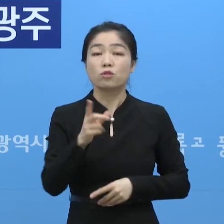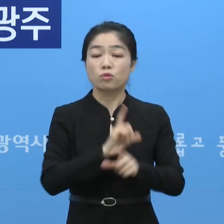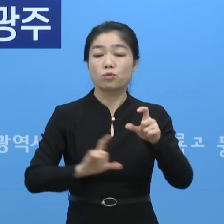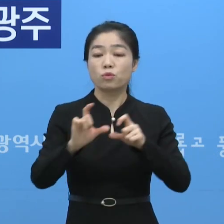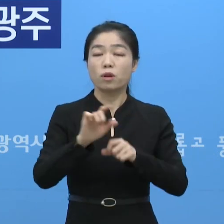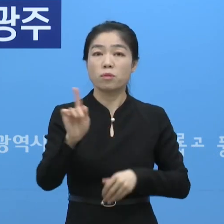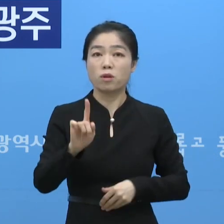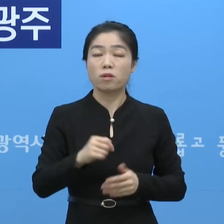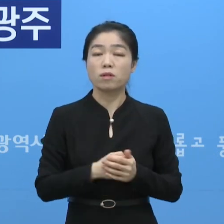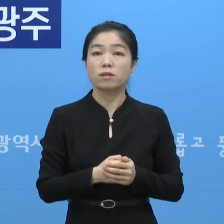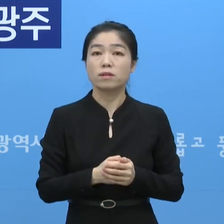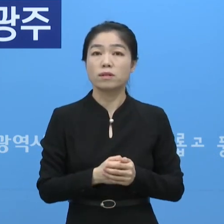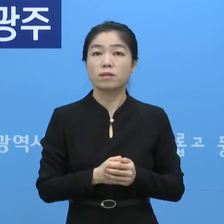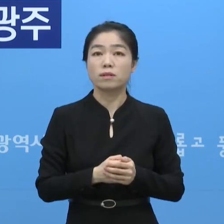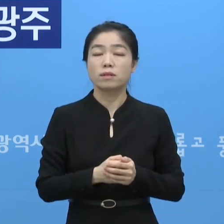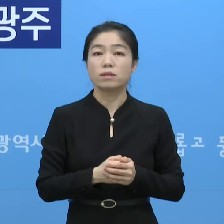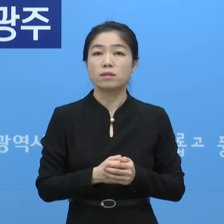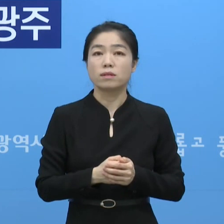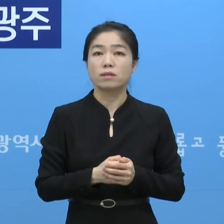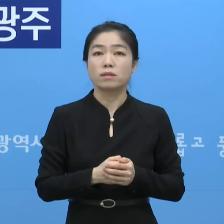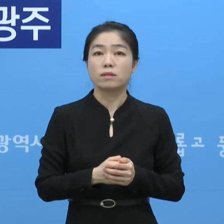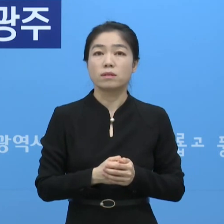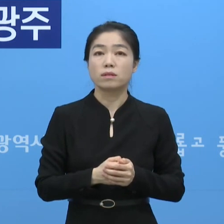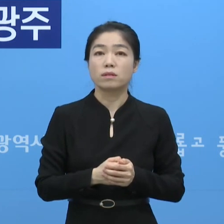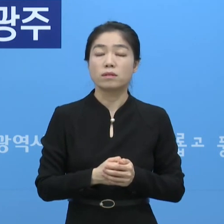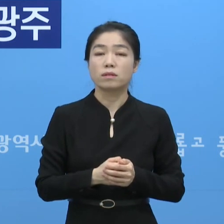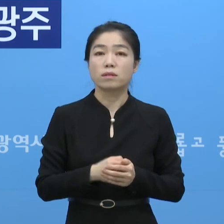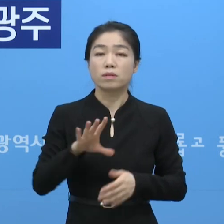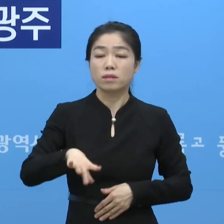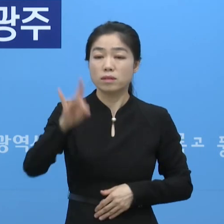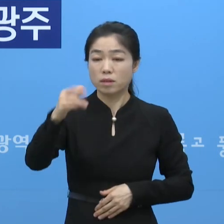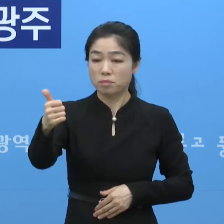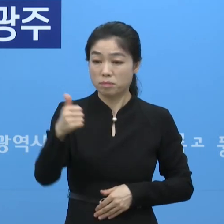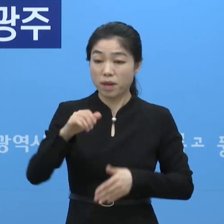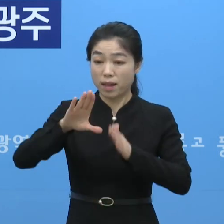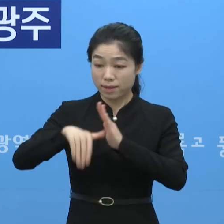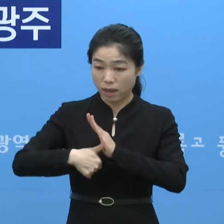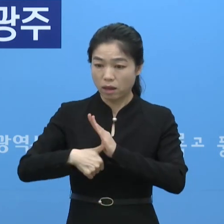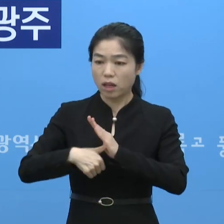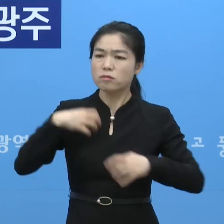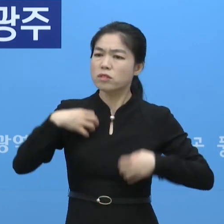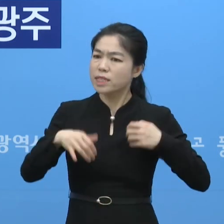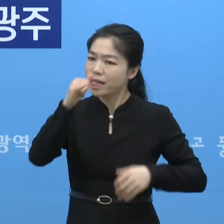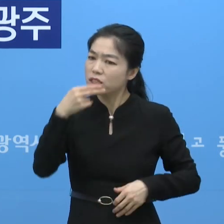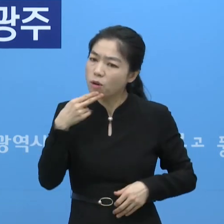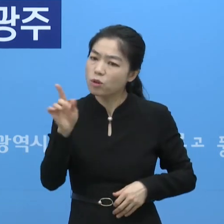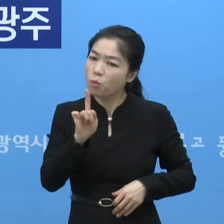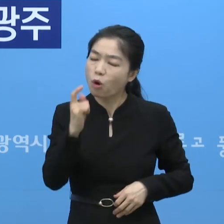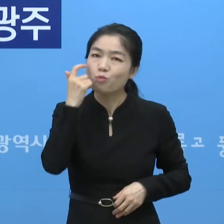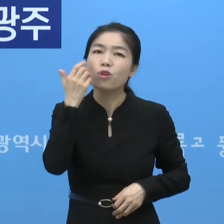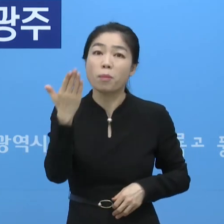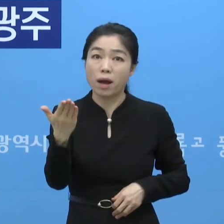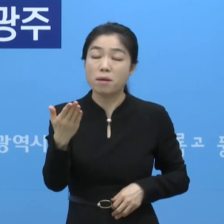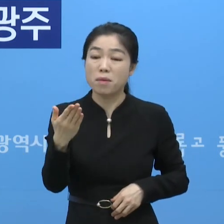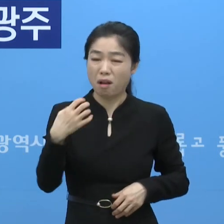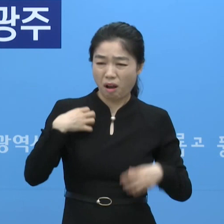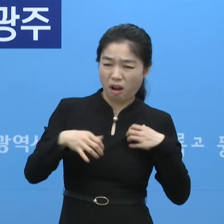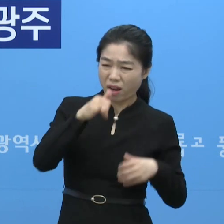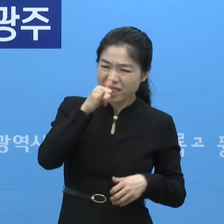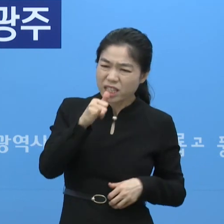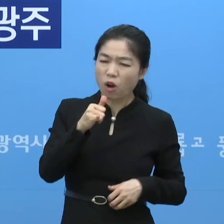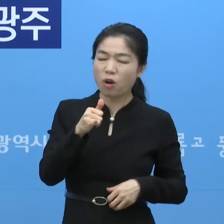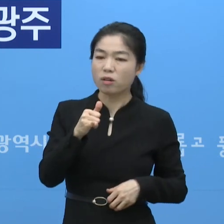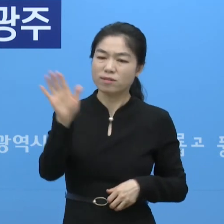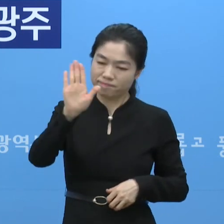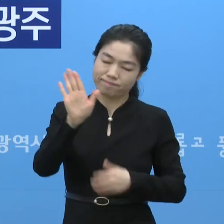추가로 된 게 증상을 반드시 처음에 입장할 때 여쭤봐서 증상이 있다고 하면 출입을 제한하도록